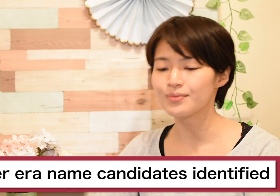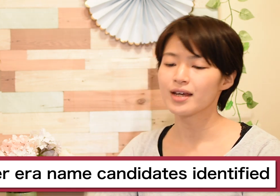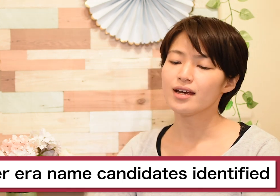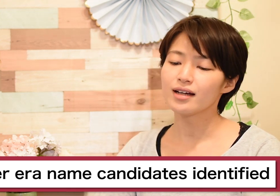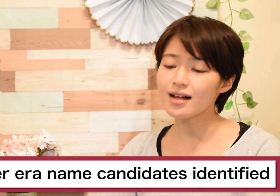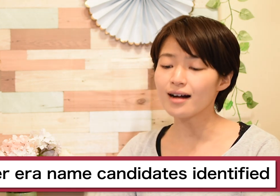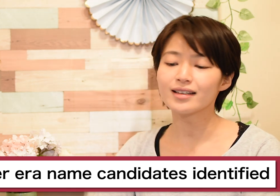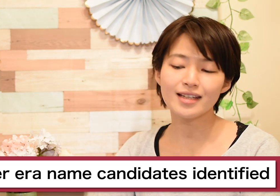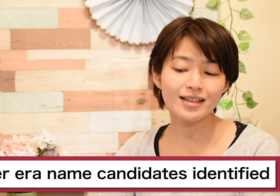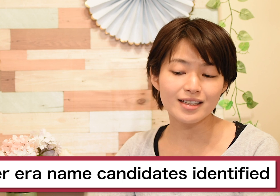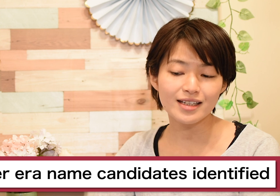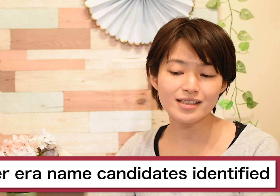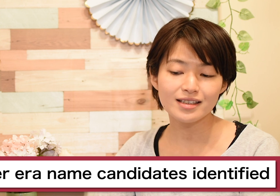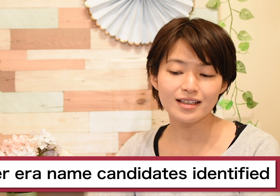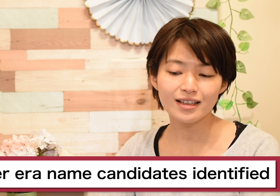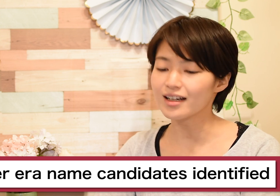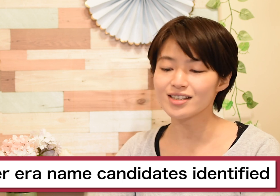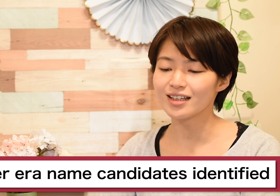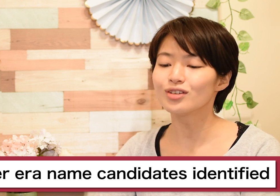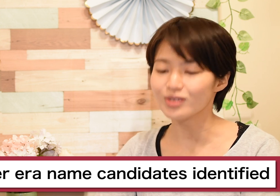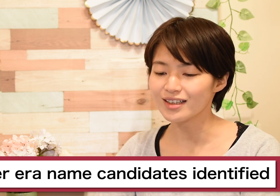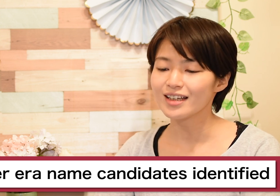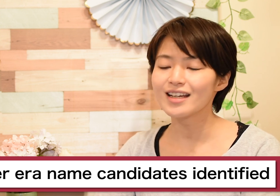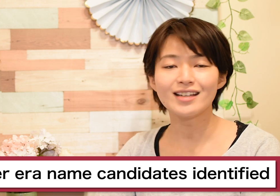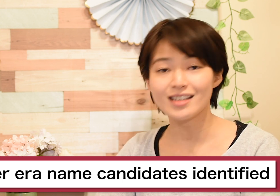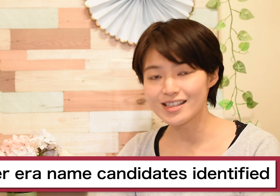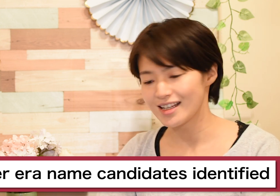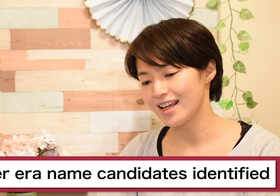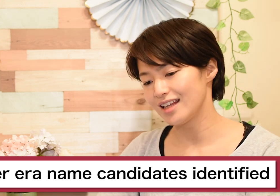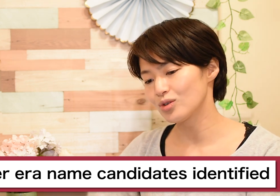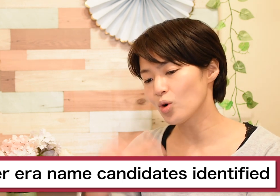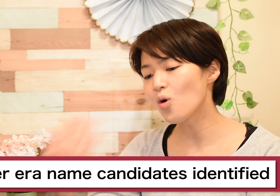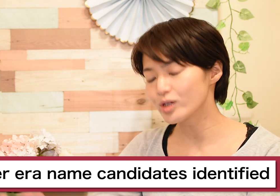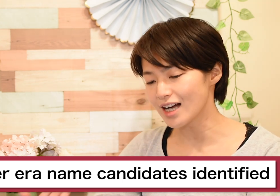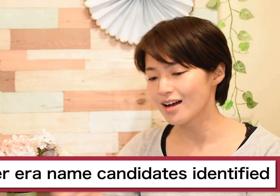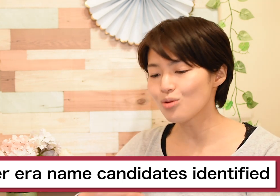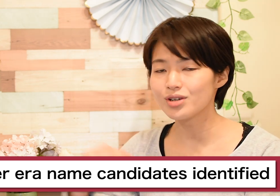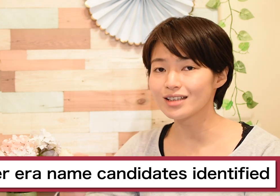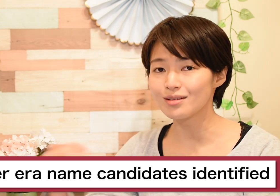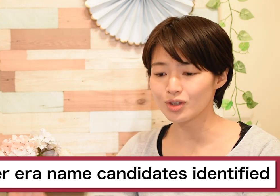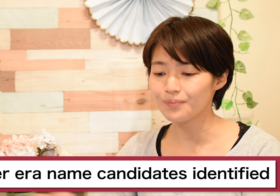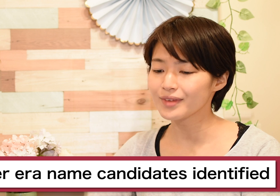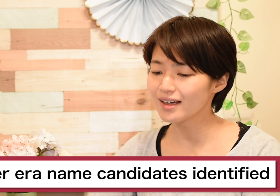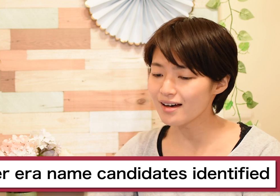が、candidatesがじゃない、のねcandidatesえーと、候補者候補になったものが